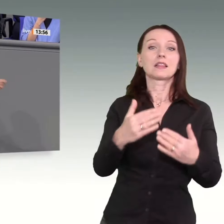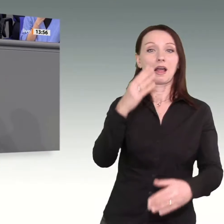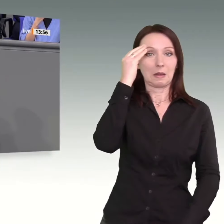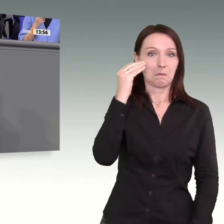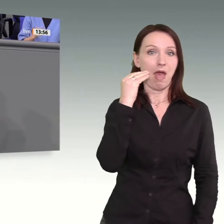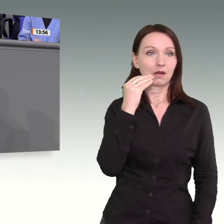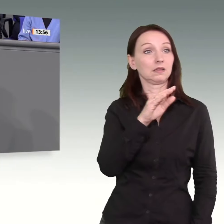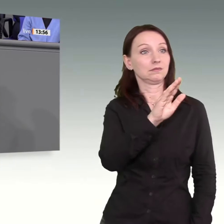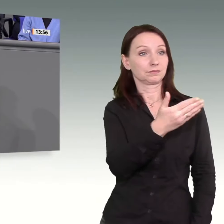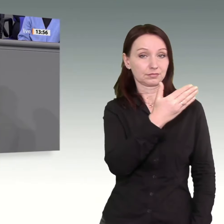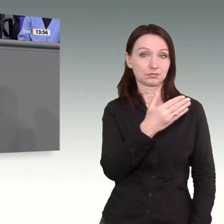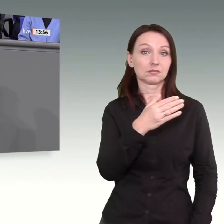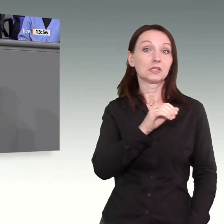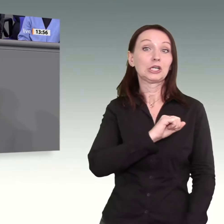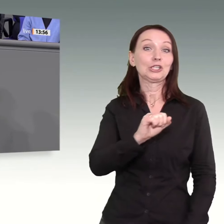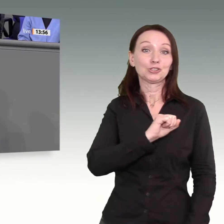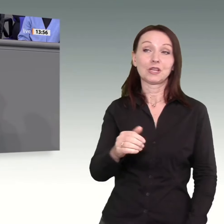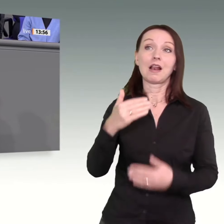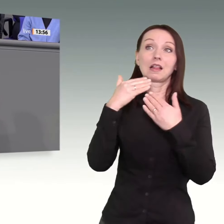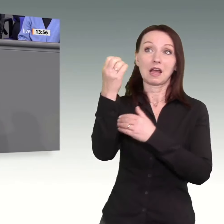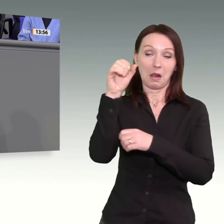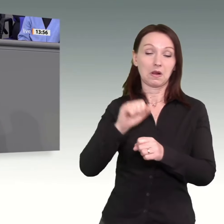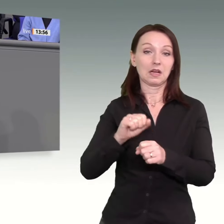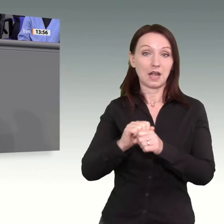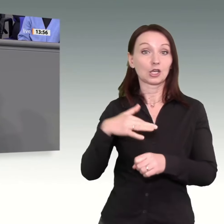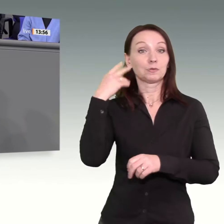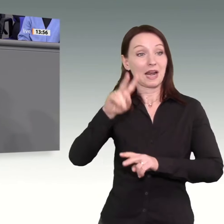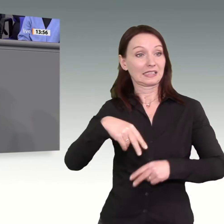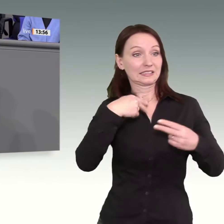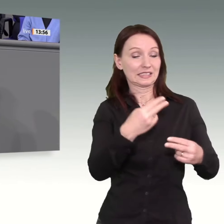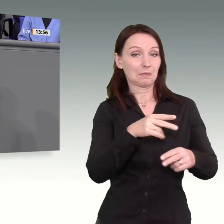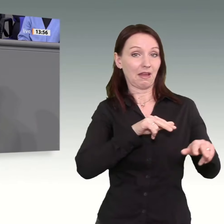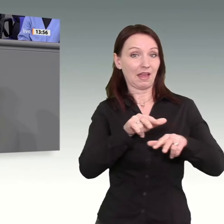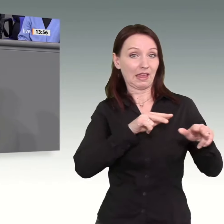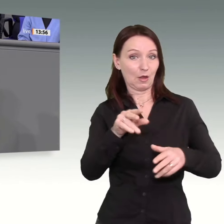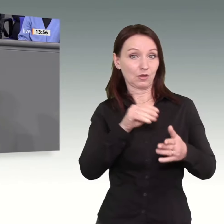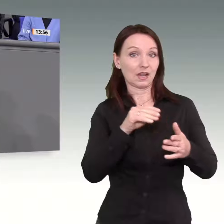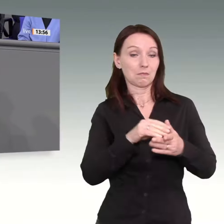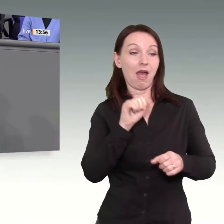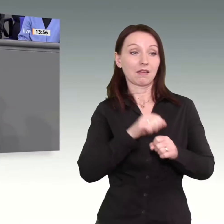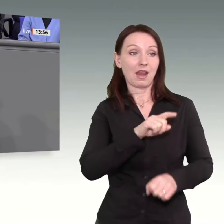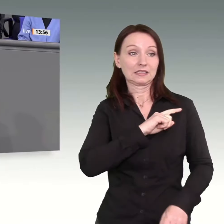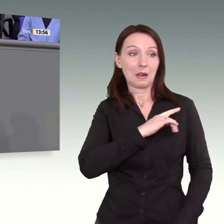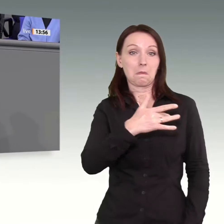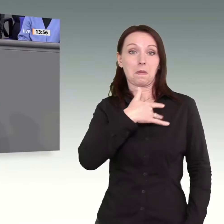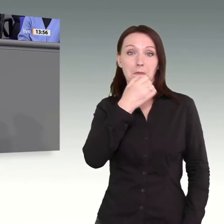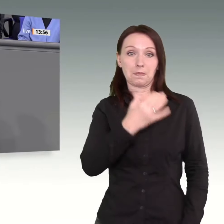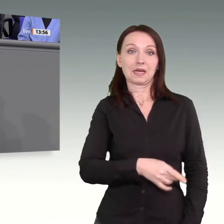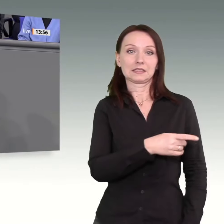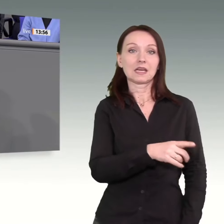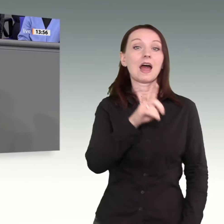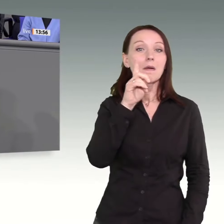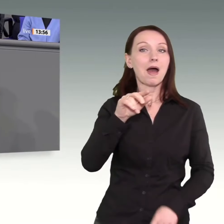wurde es auch wieder zu Ihnen zurückfeuern kann, wenn Sie eventuell wieder Regierungsverantwortung in diesem Land tragen. Aber vor der Regierungsfähigkeit liegt die Oppositionsfähigkeit.